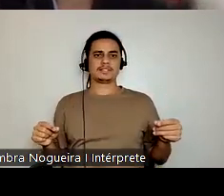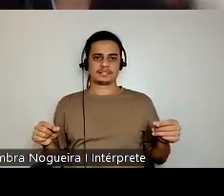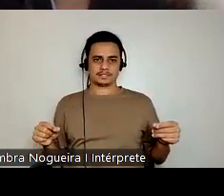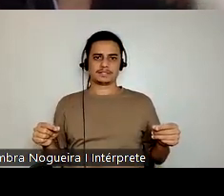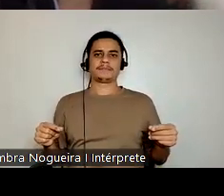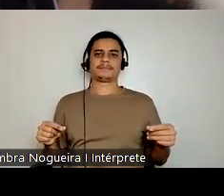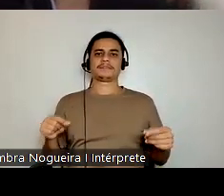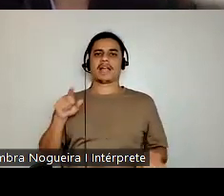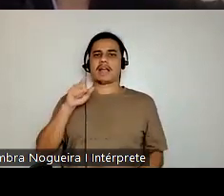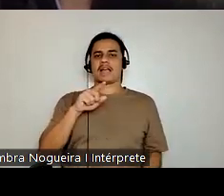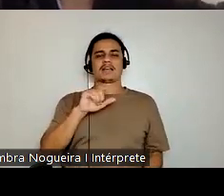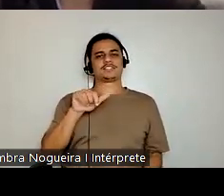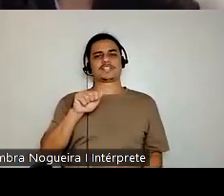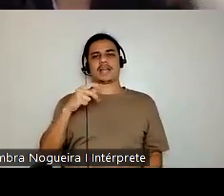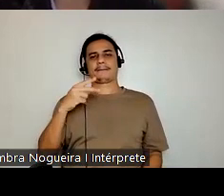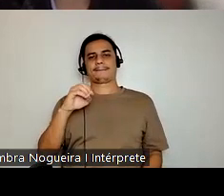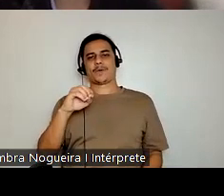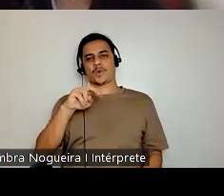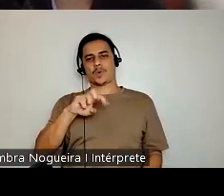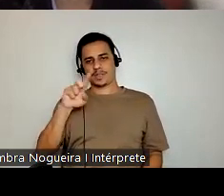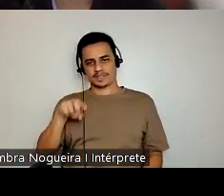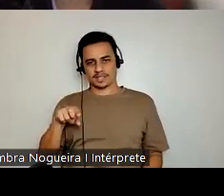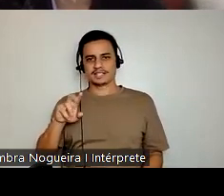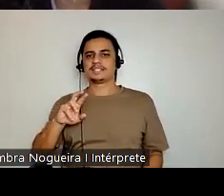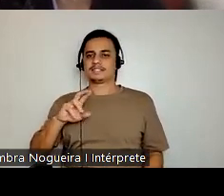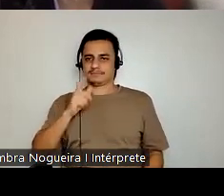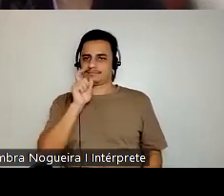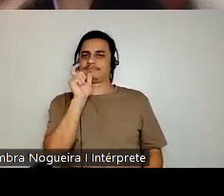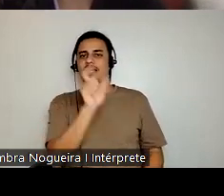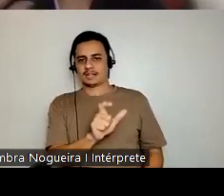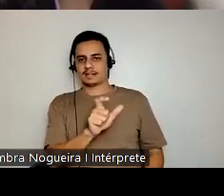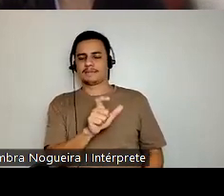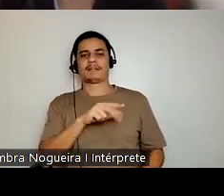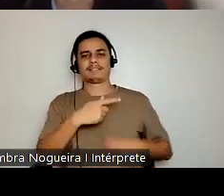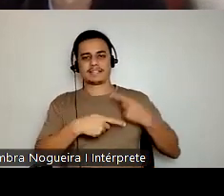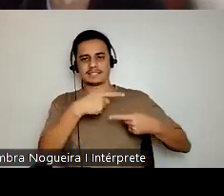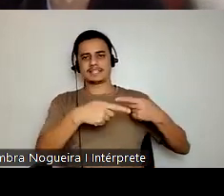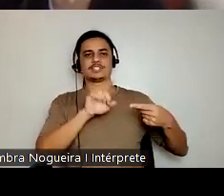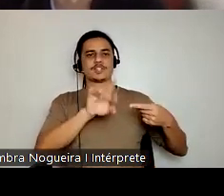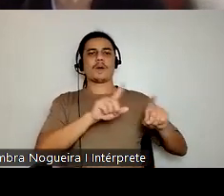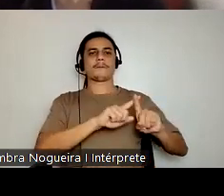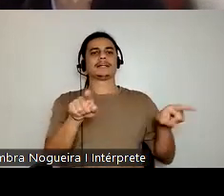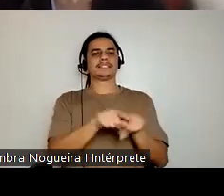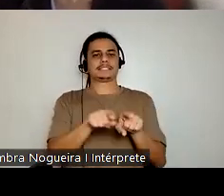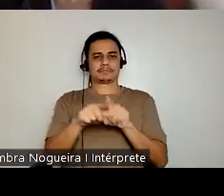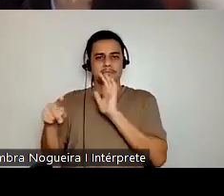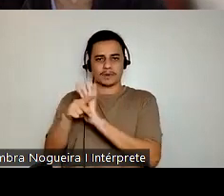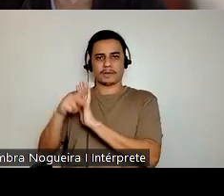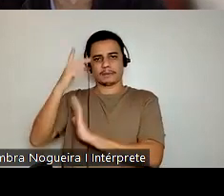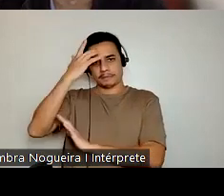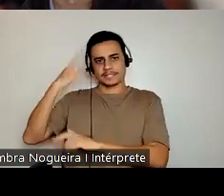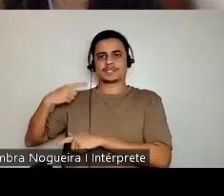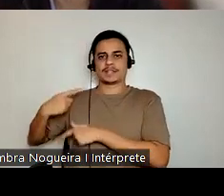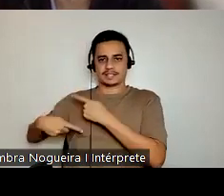por não descendentes, mas também pelos próprios, descendentes